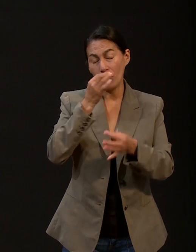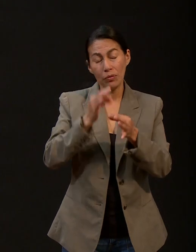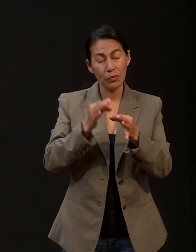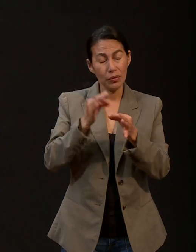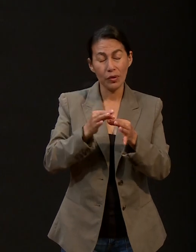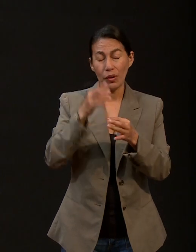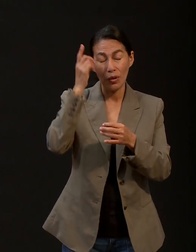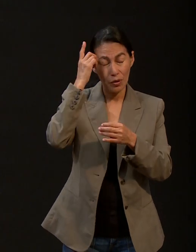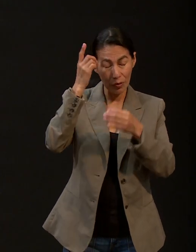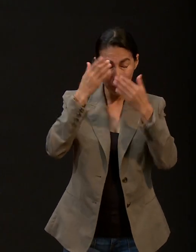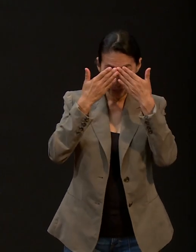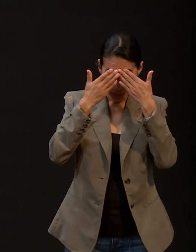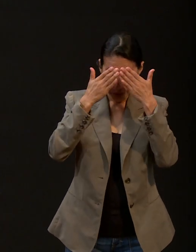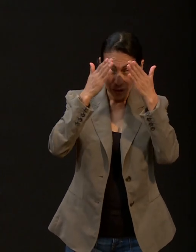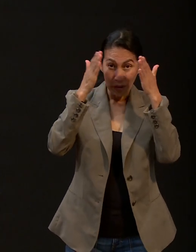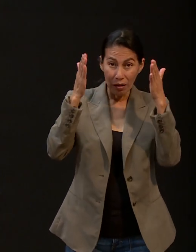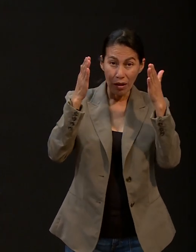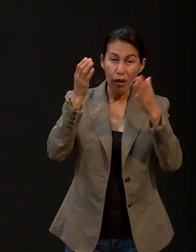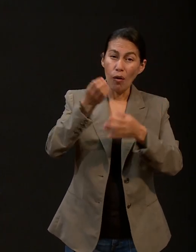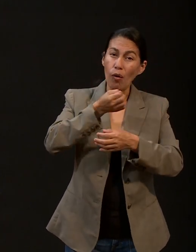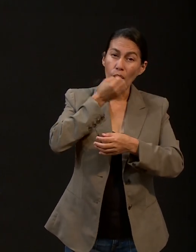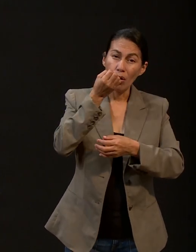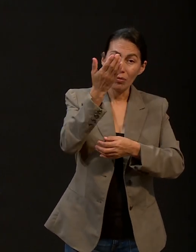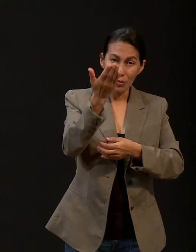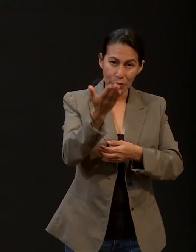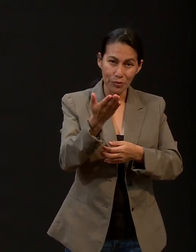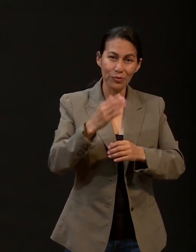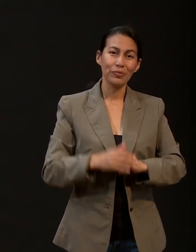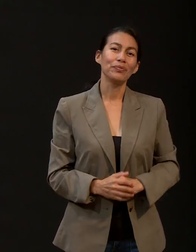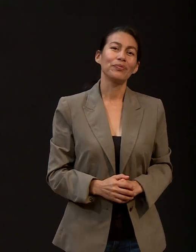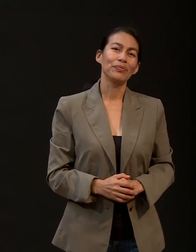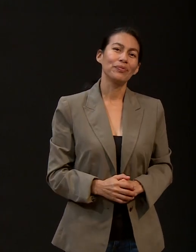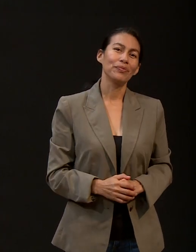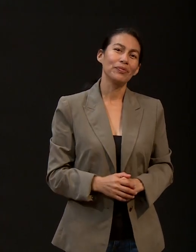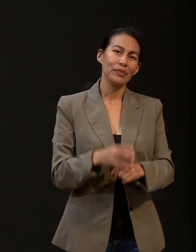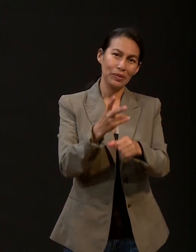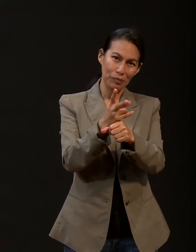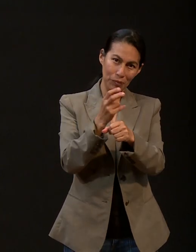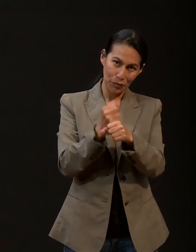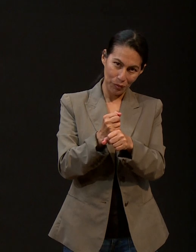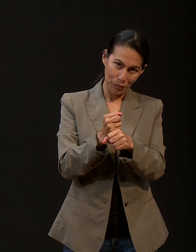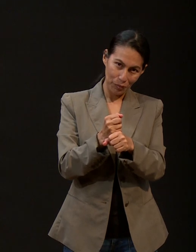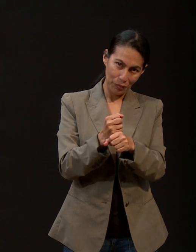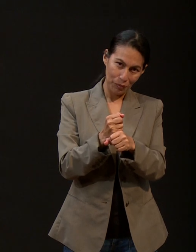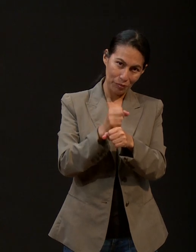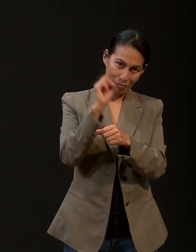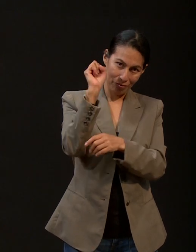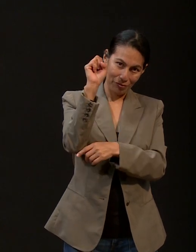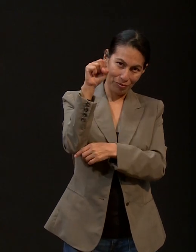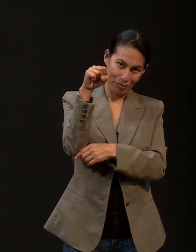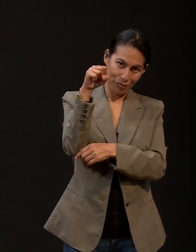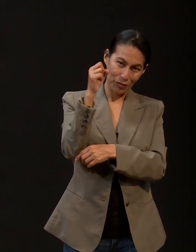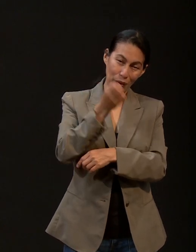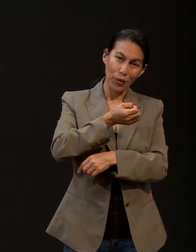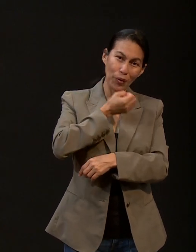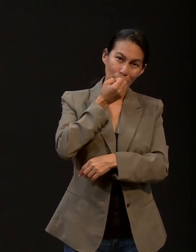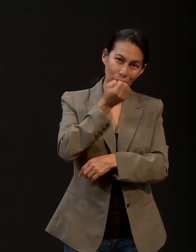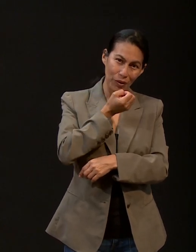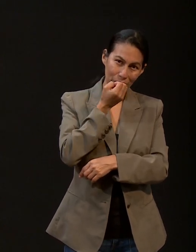cosas que el Espíritu de Dios nos guía a orar por ustedes. Y bueno, pues, les invito a inclinar su rostro para